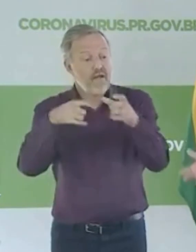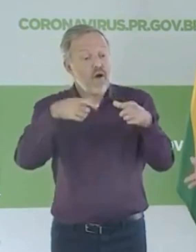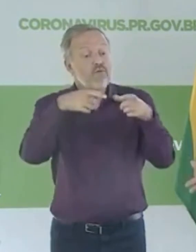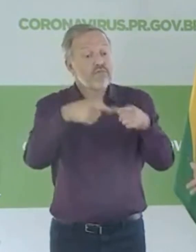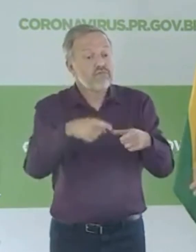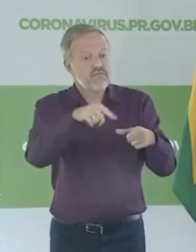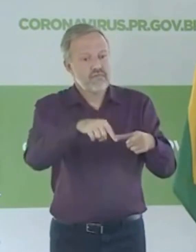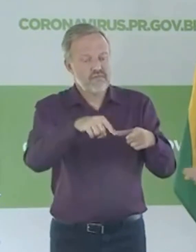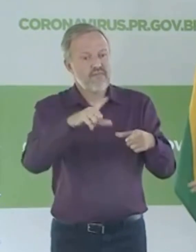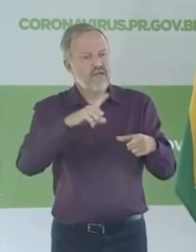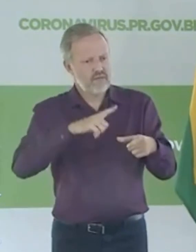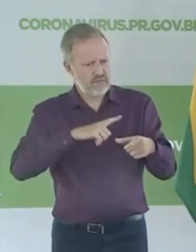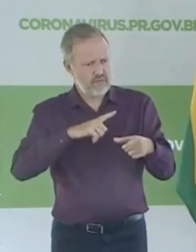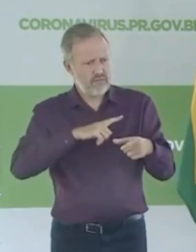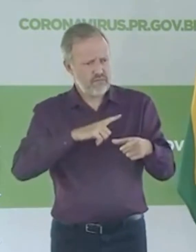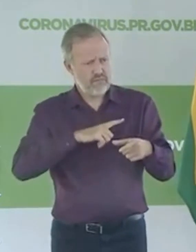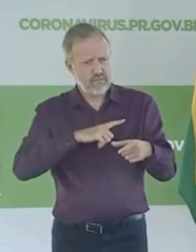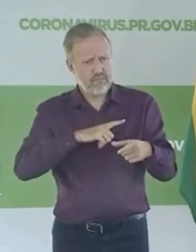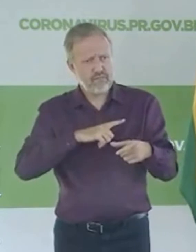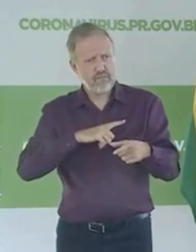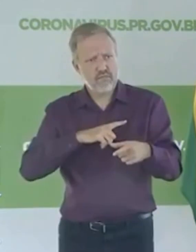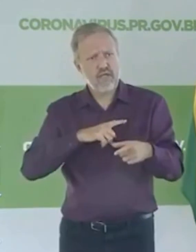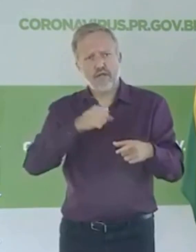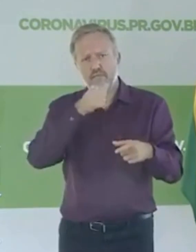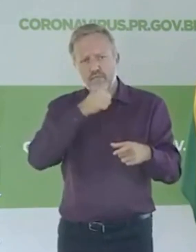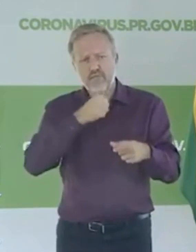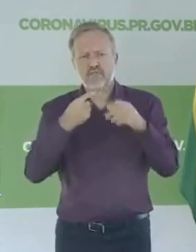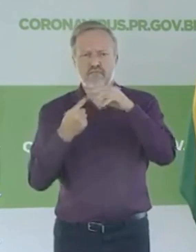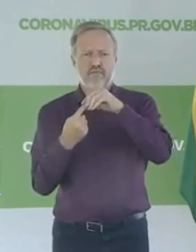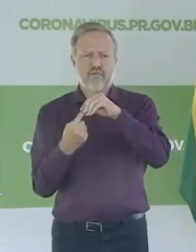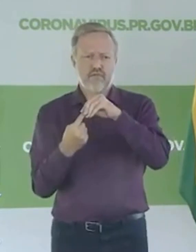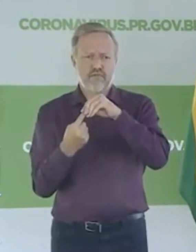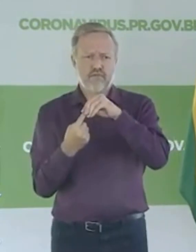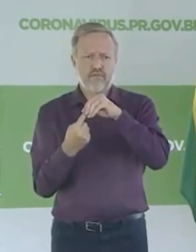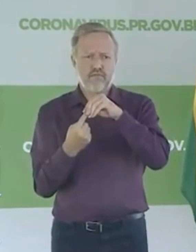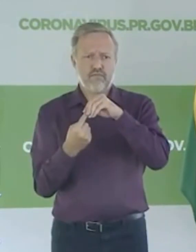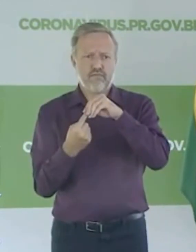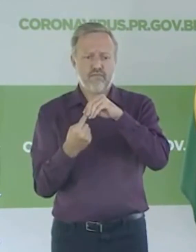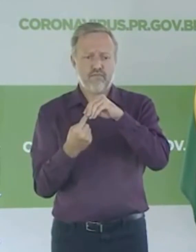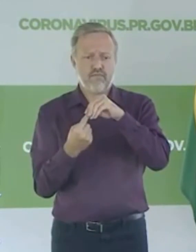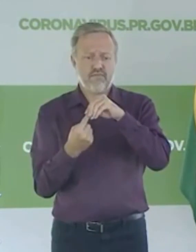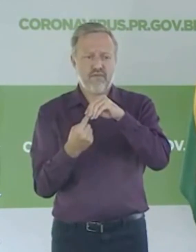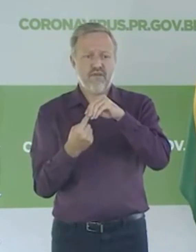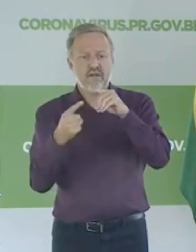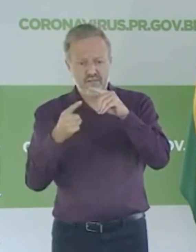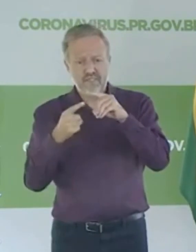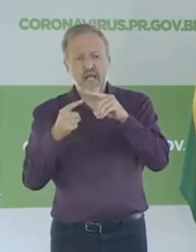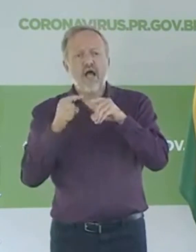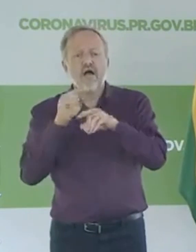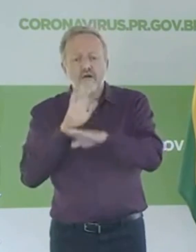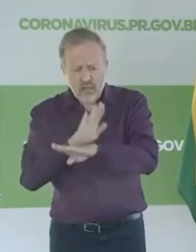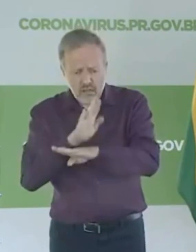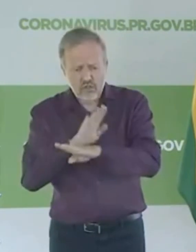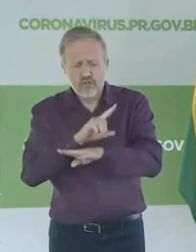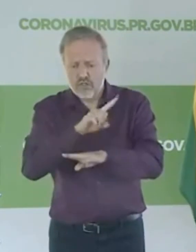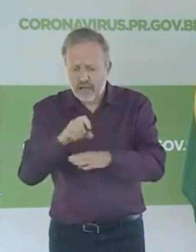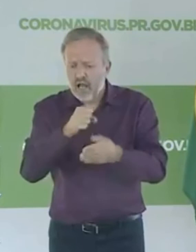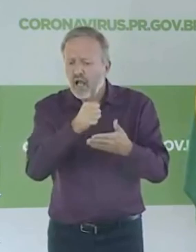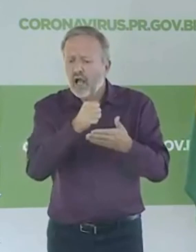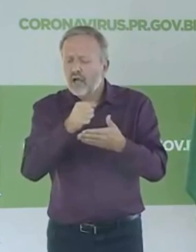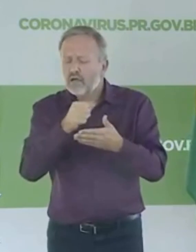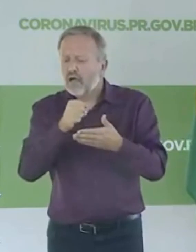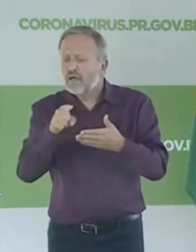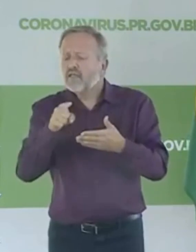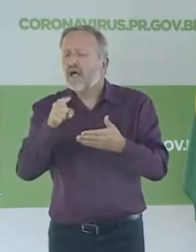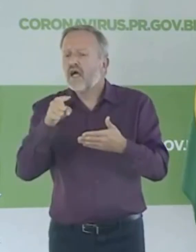algum idoso que mora sozinho ou por algum motivo fica sozinho. Você se coloque à disposição dele para ir na farmácia, para ir no mercado,